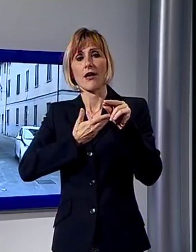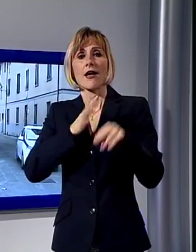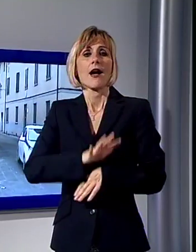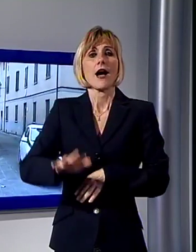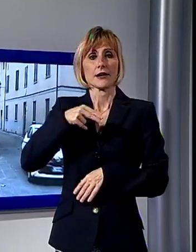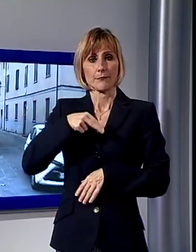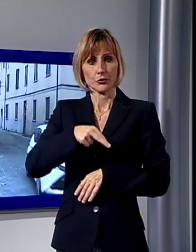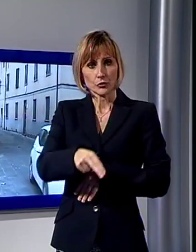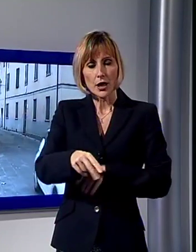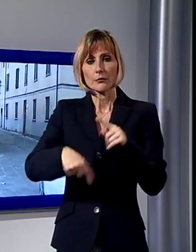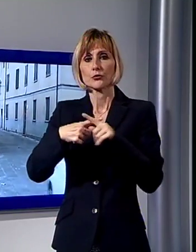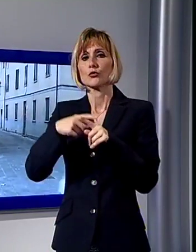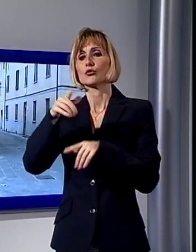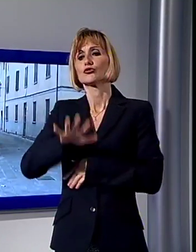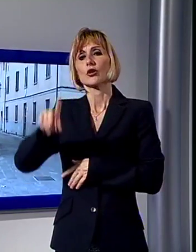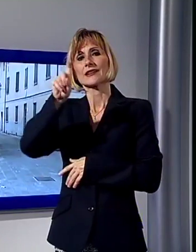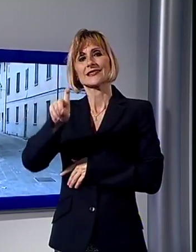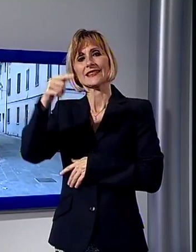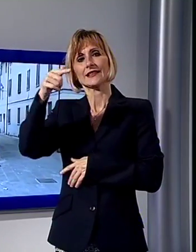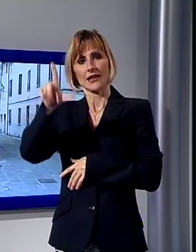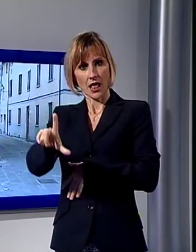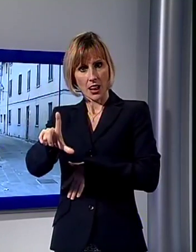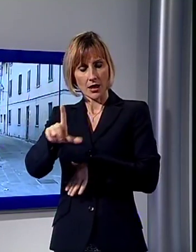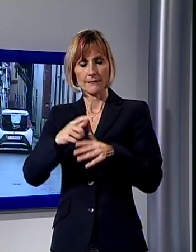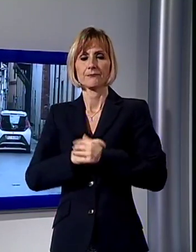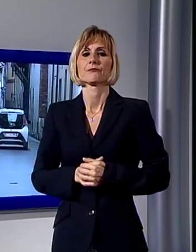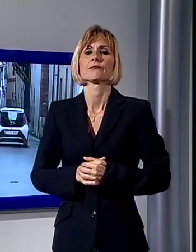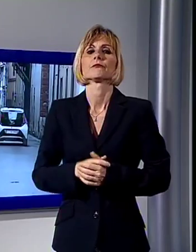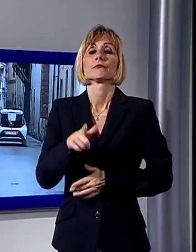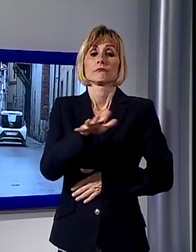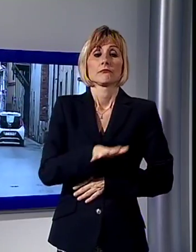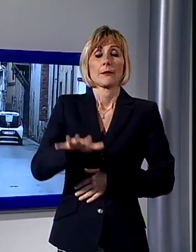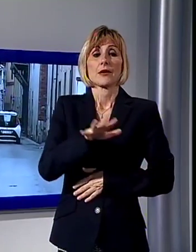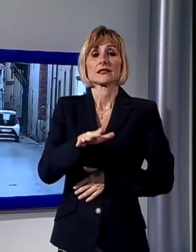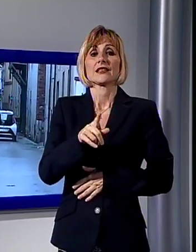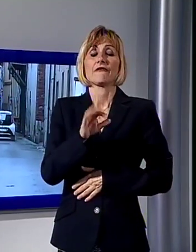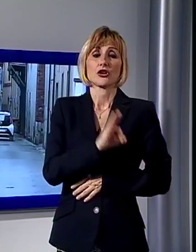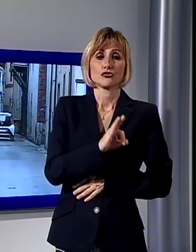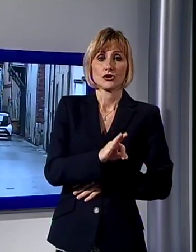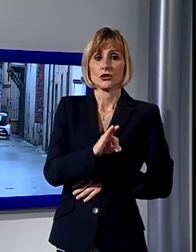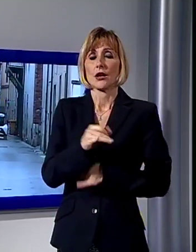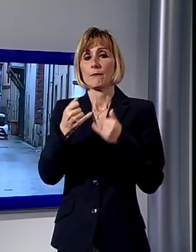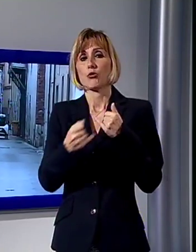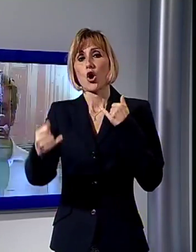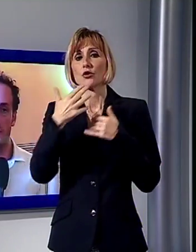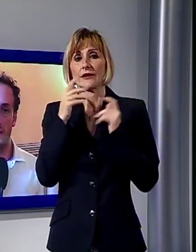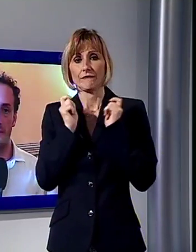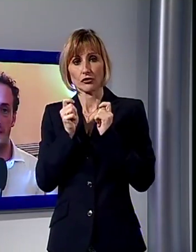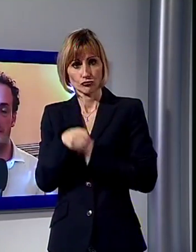la zona traffico limitato. Piazza Francigena, il Polo del San Francesco, il Museo archeologico che nei prossimi mesi